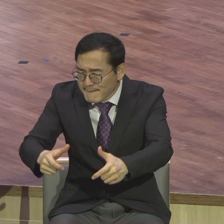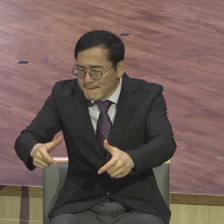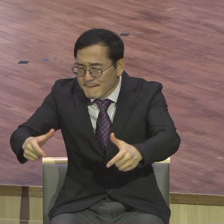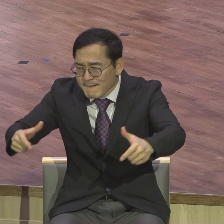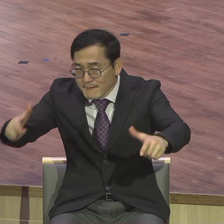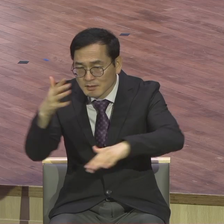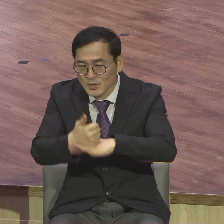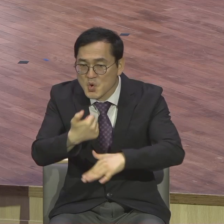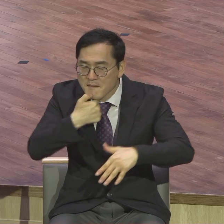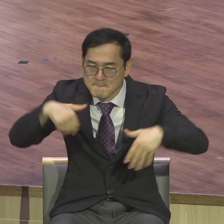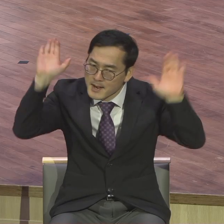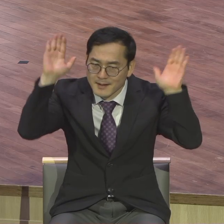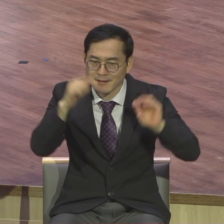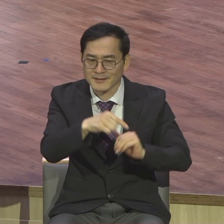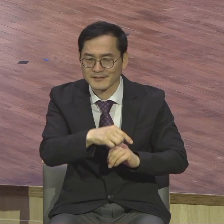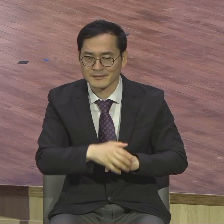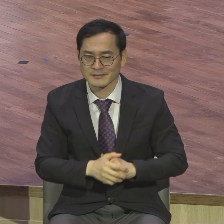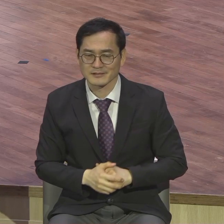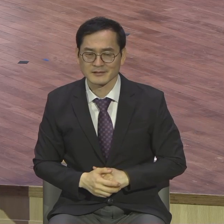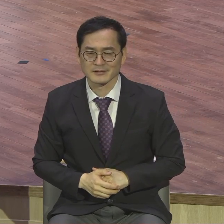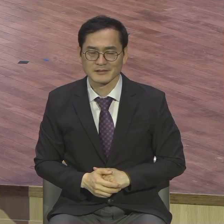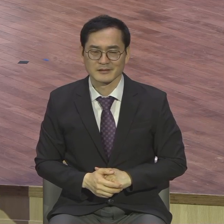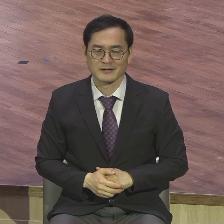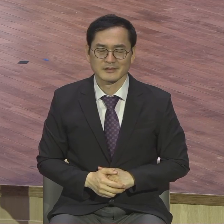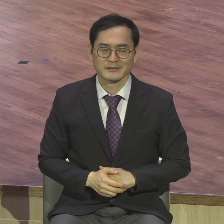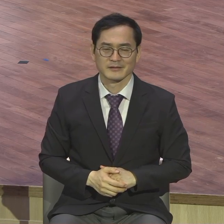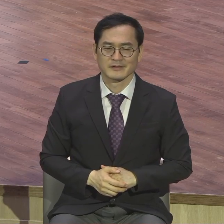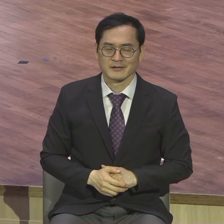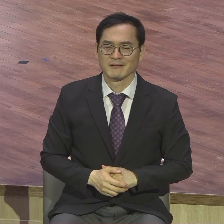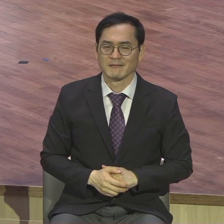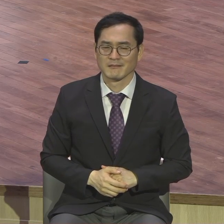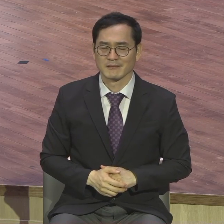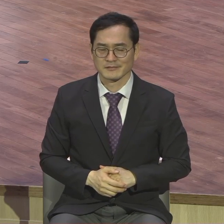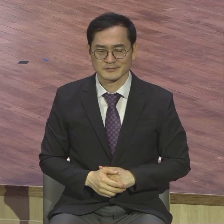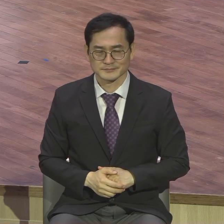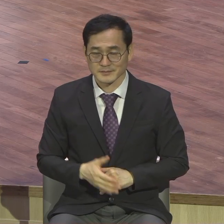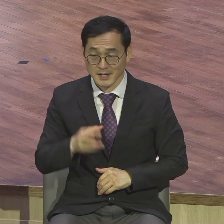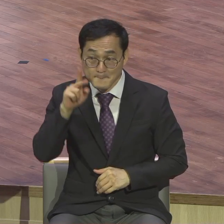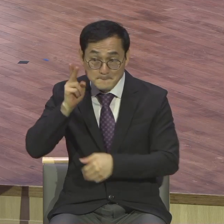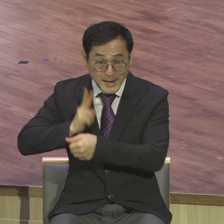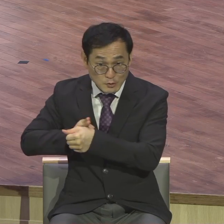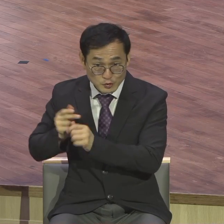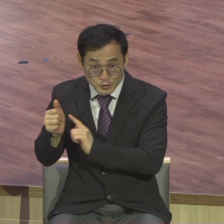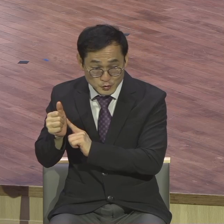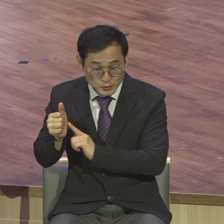4등전 9장 19절 24절에 오면 사도 바울이 복음으로 답이 나니까 어떻게 해요